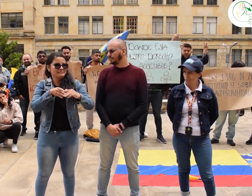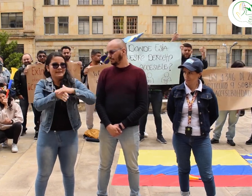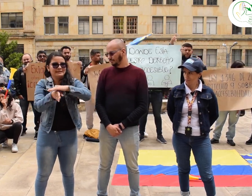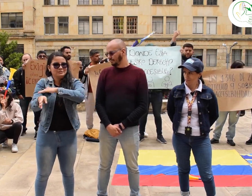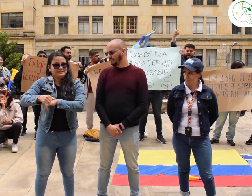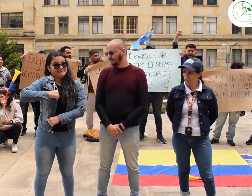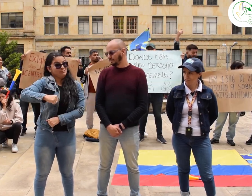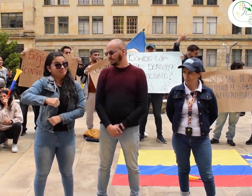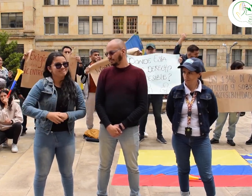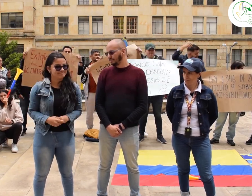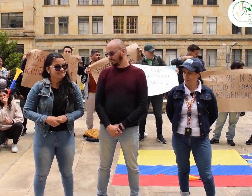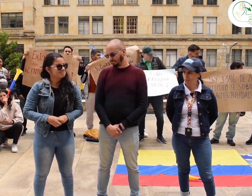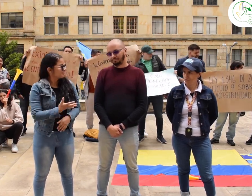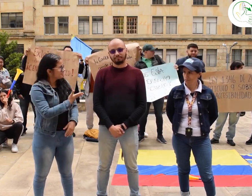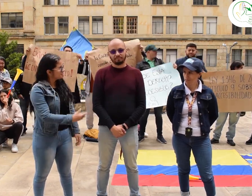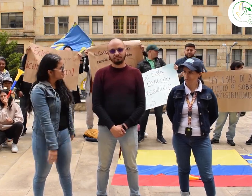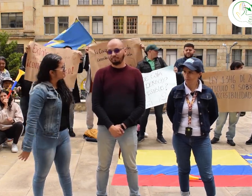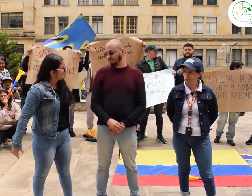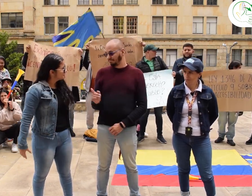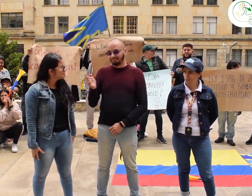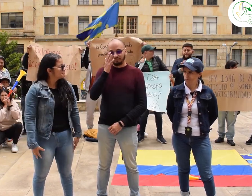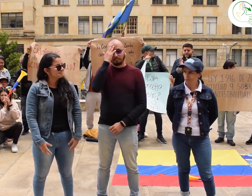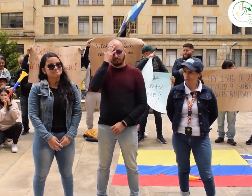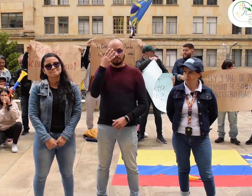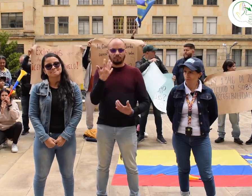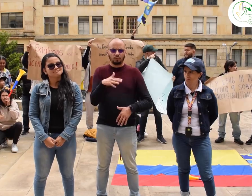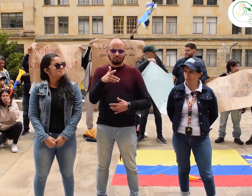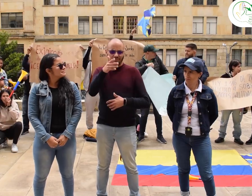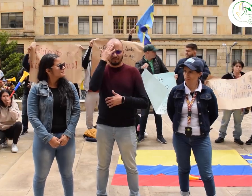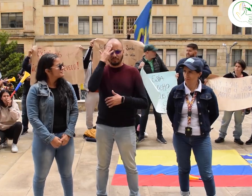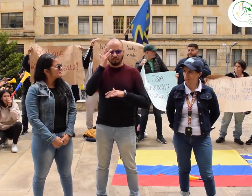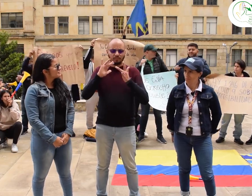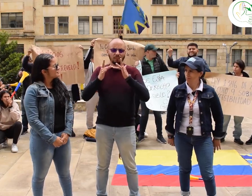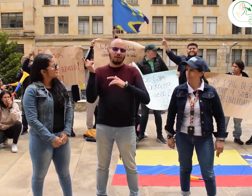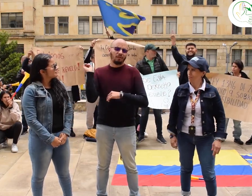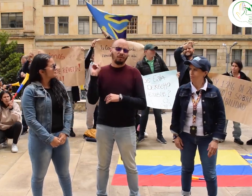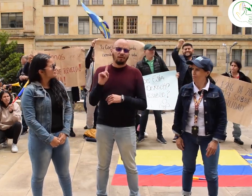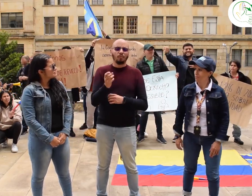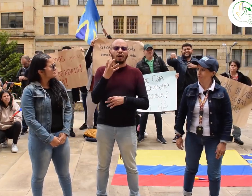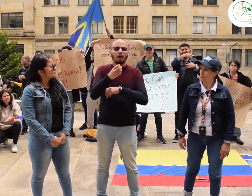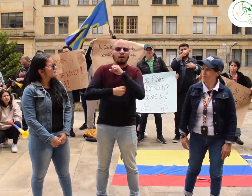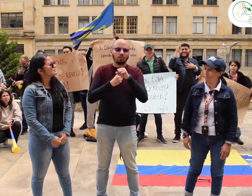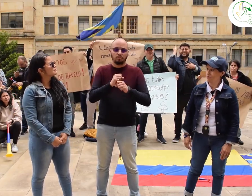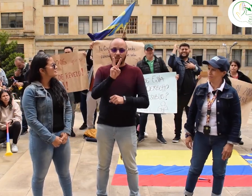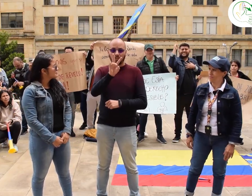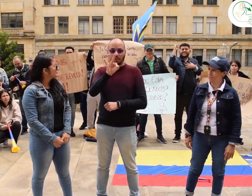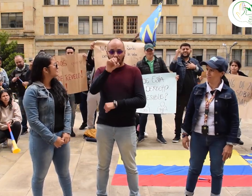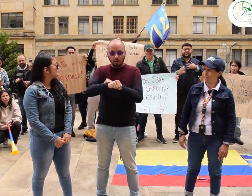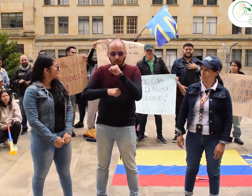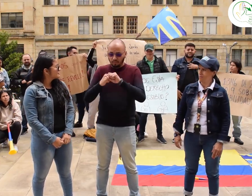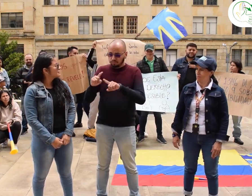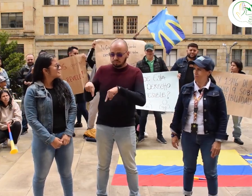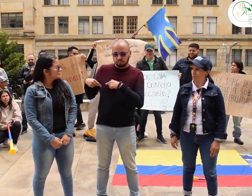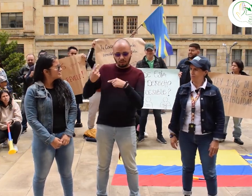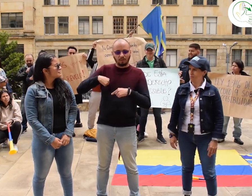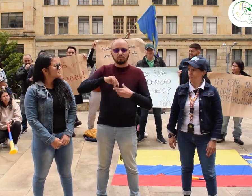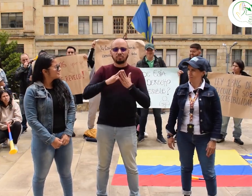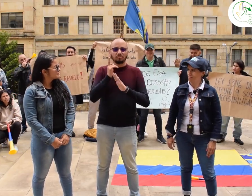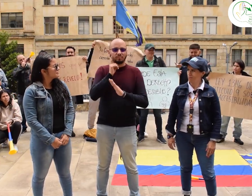necesitamos que el centro de relevo se abra como término de accesibilidad. Sí, durante 23